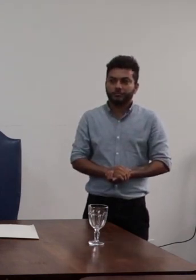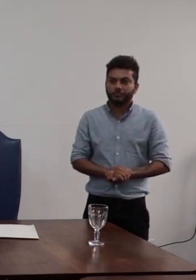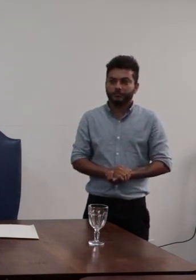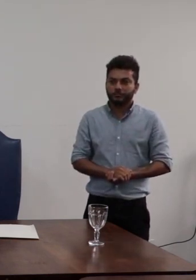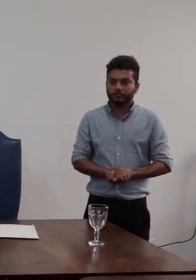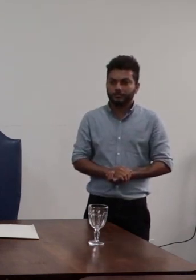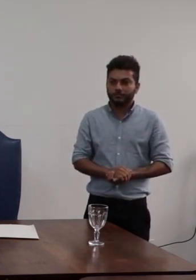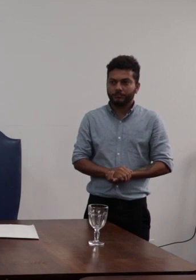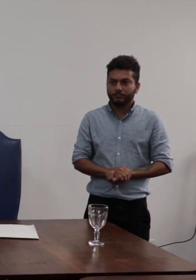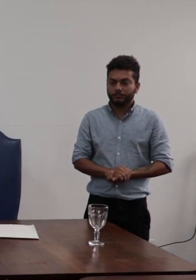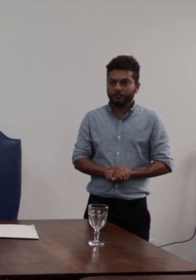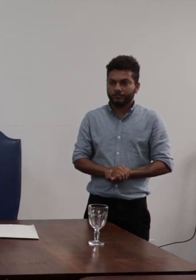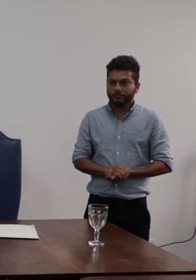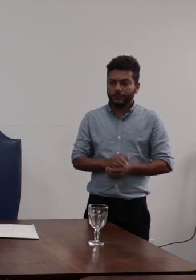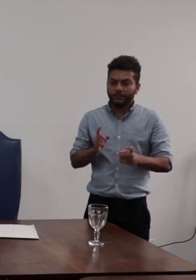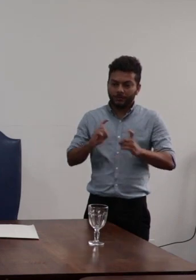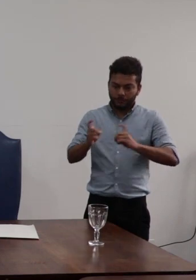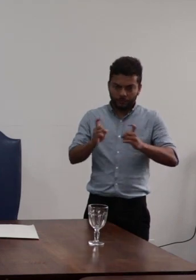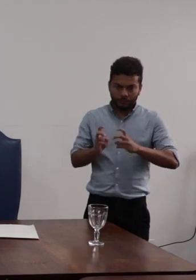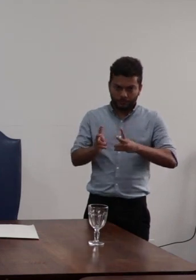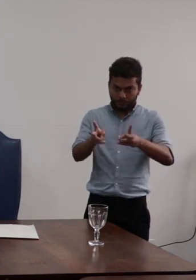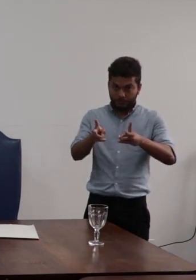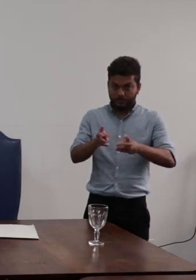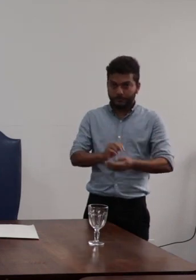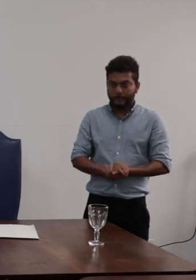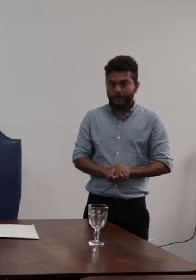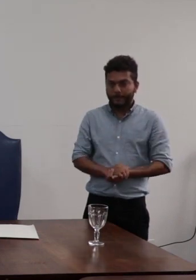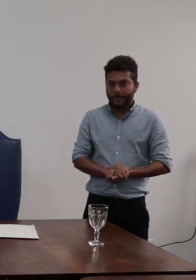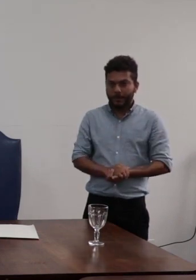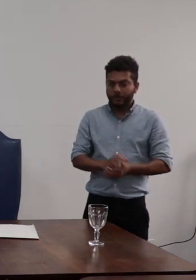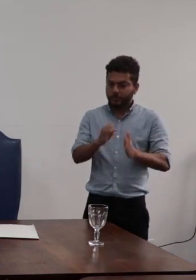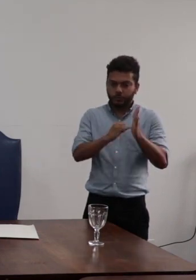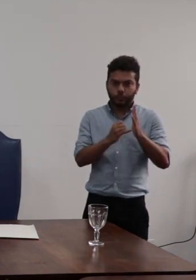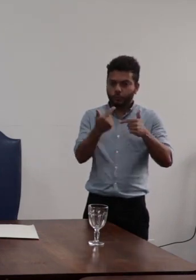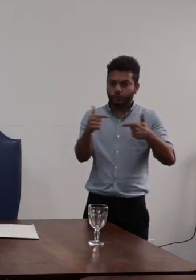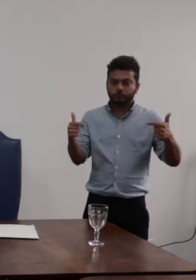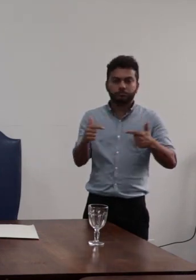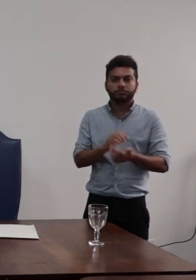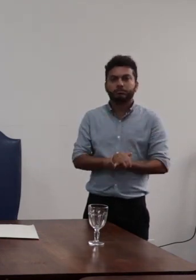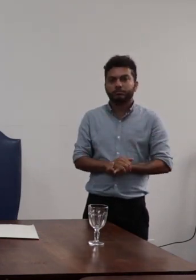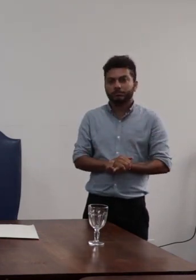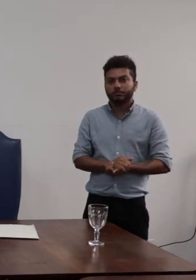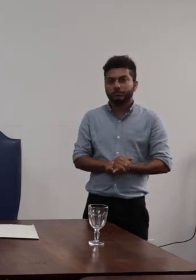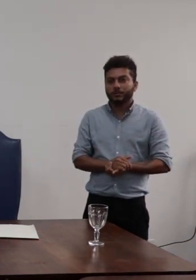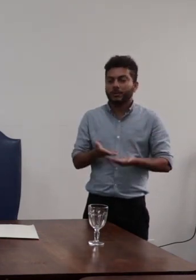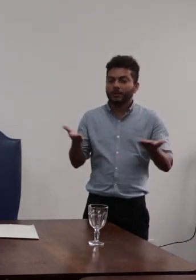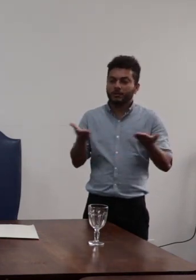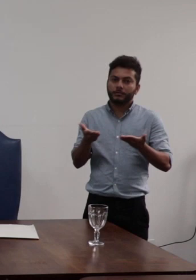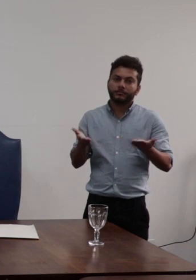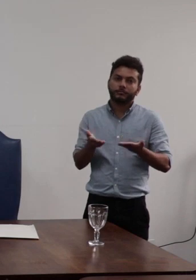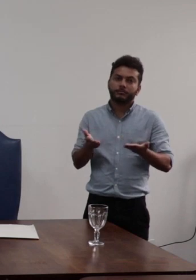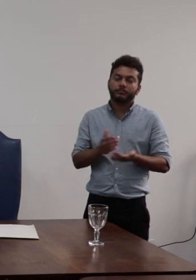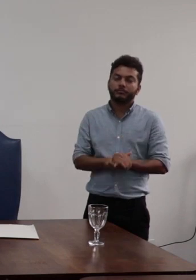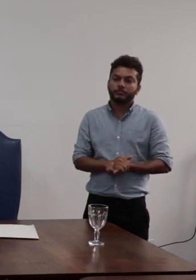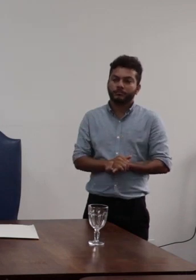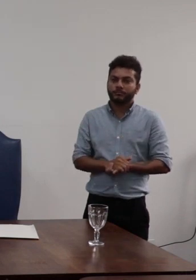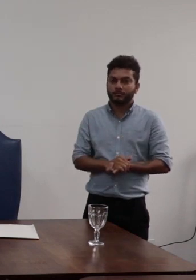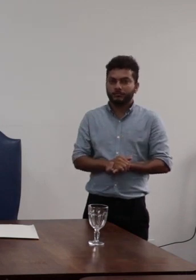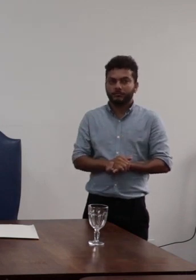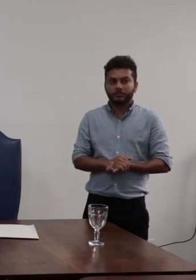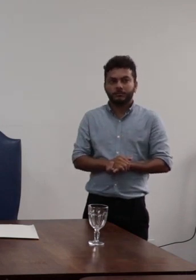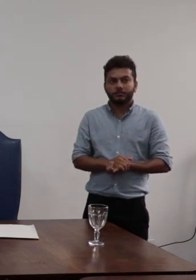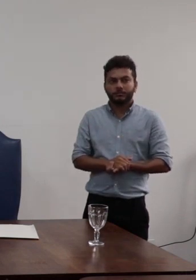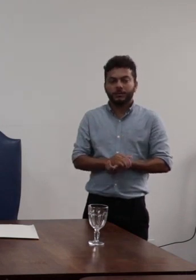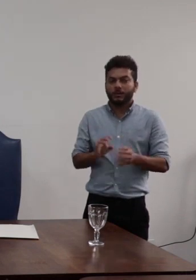mais uma vez em discussão bom não havendo escritos então irei submeter o ponto